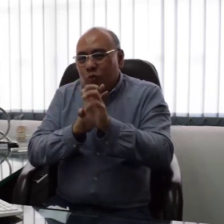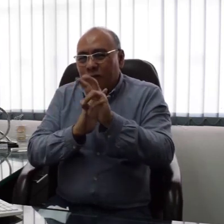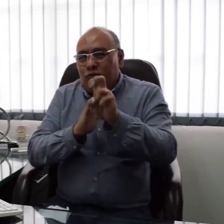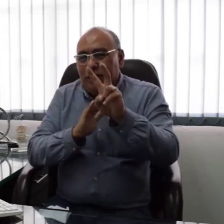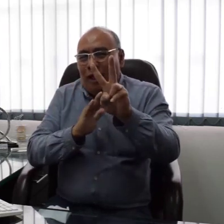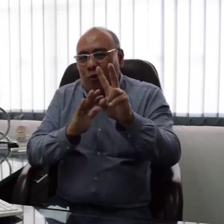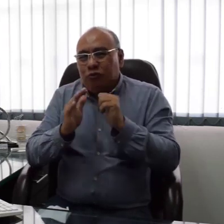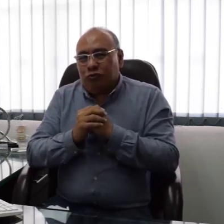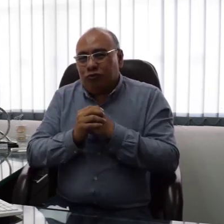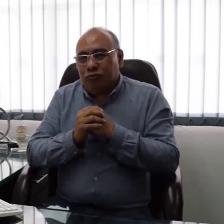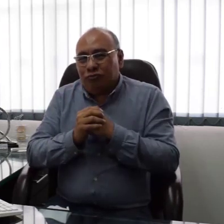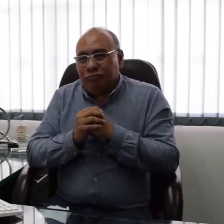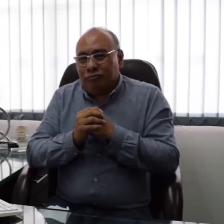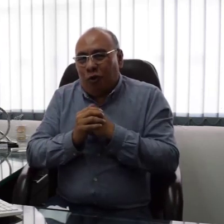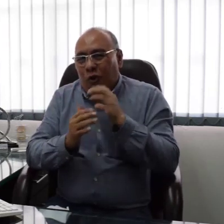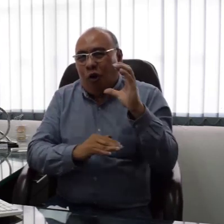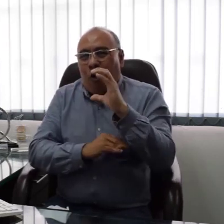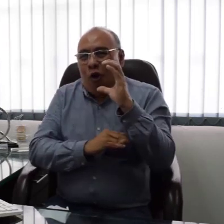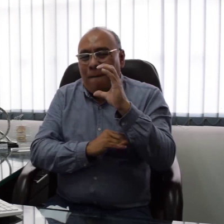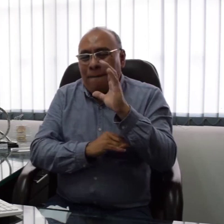Volvamos nuevamente a la ley 982.